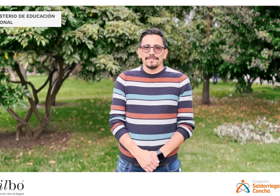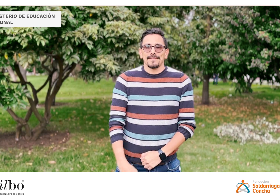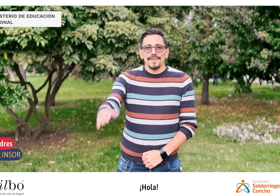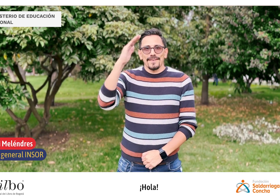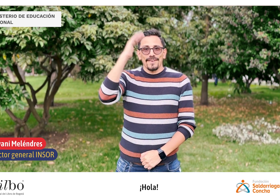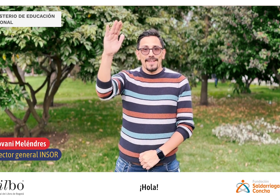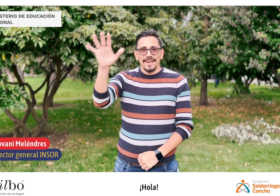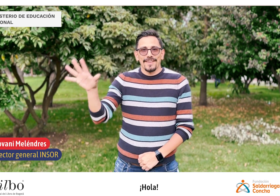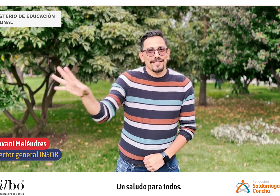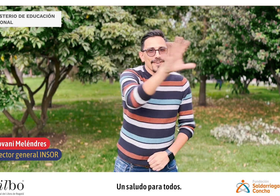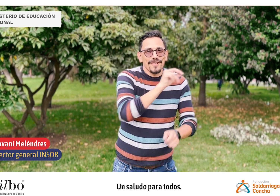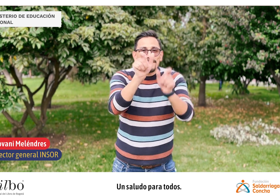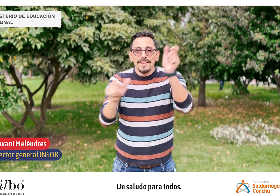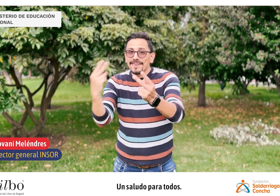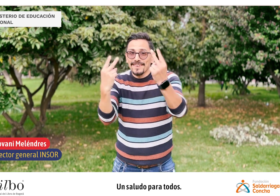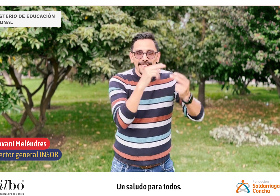Hola, un saludo para todos.